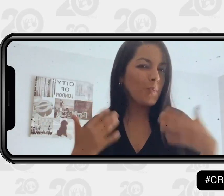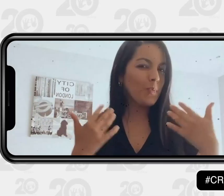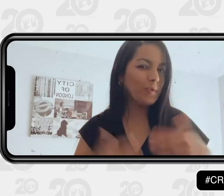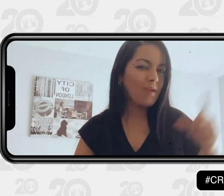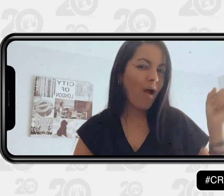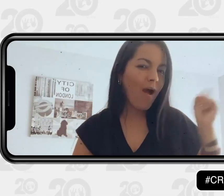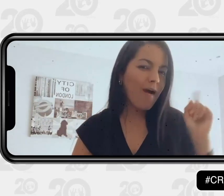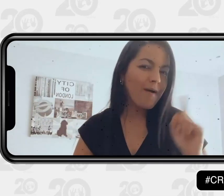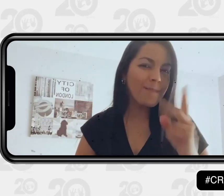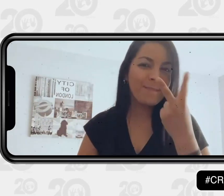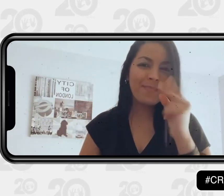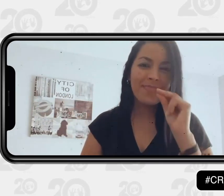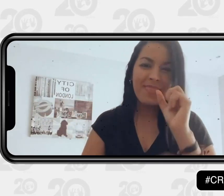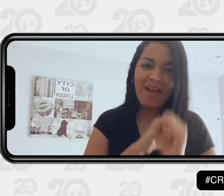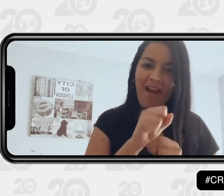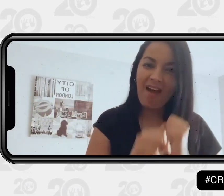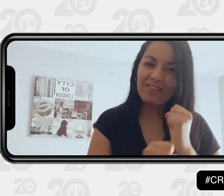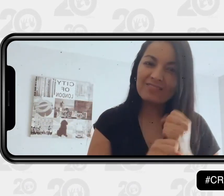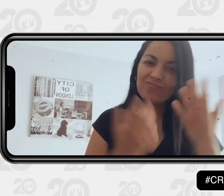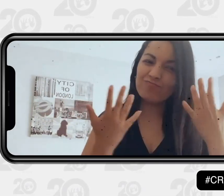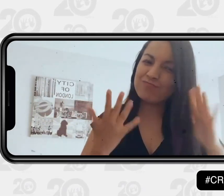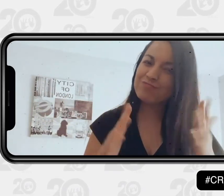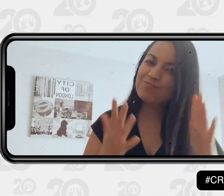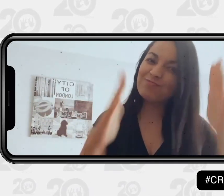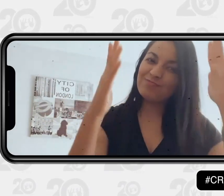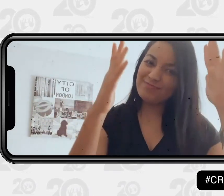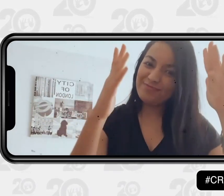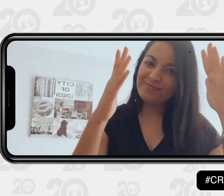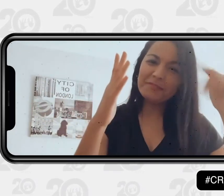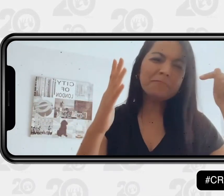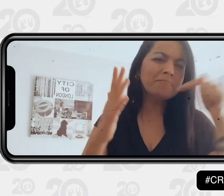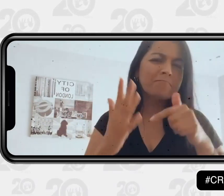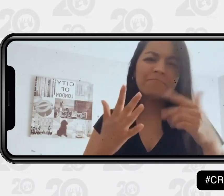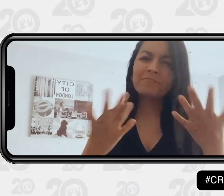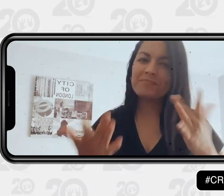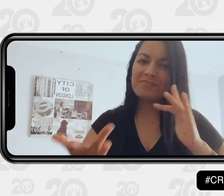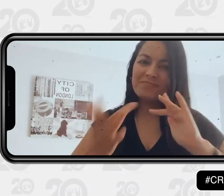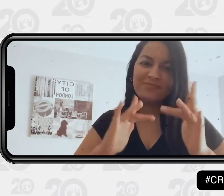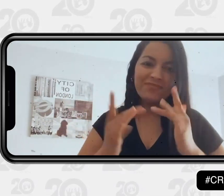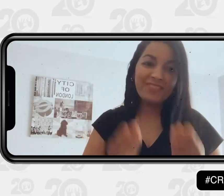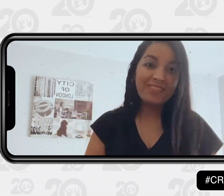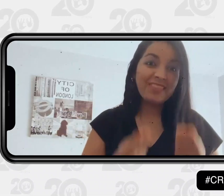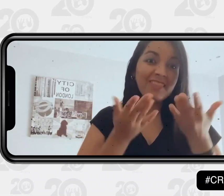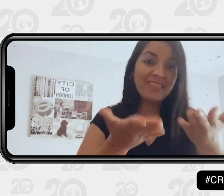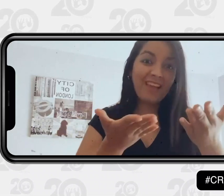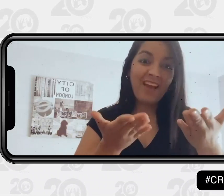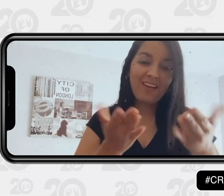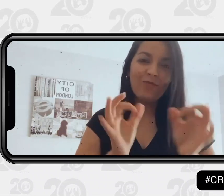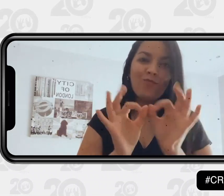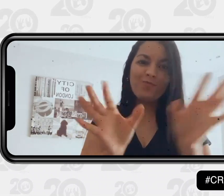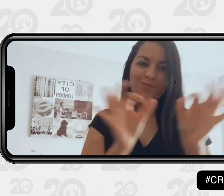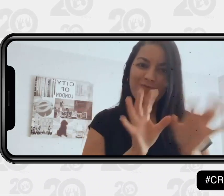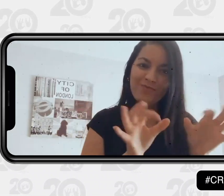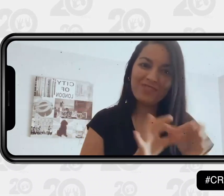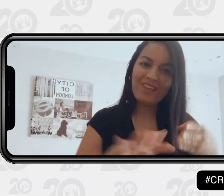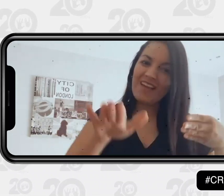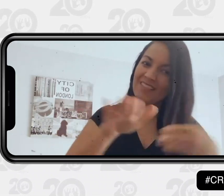Centro de Relevo está cumpliendo 20 años. Felicitaciones. Centro de Relevo nos ha dado una oportunidad de acceder a la